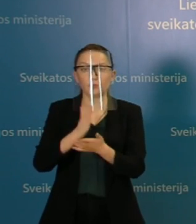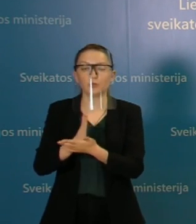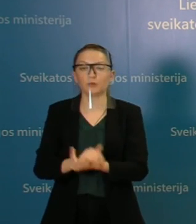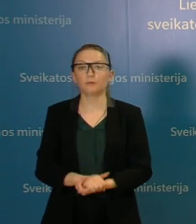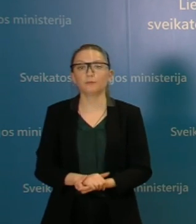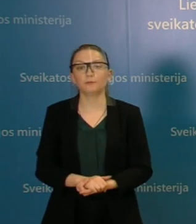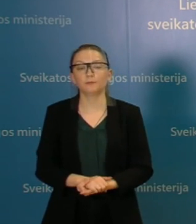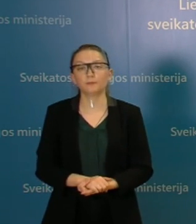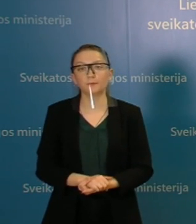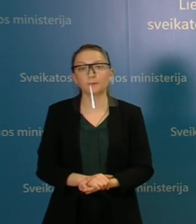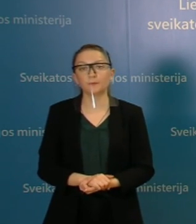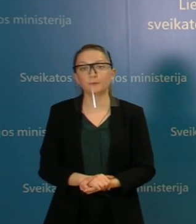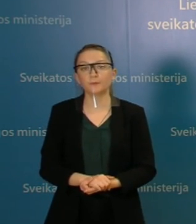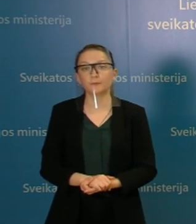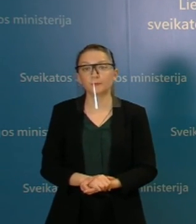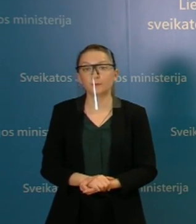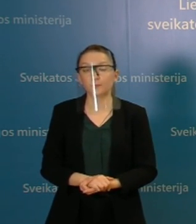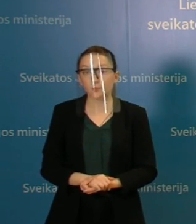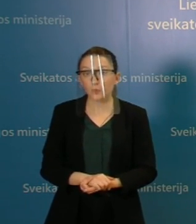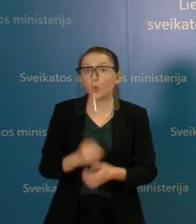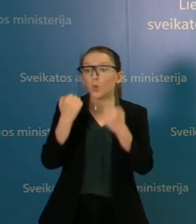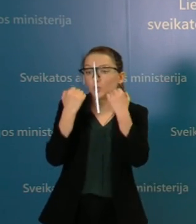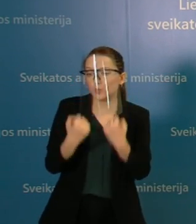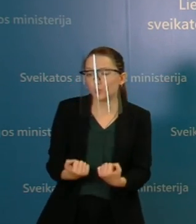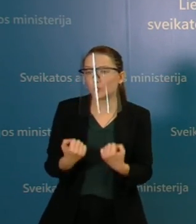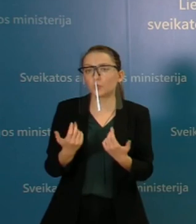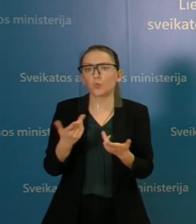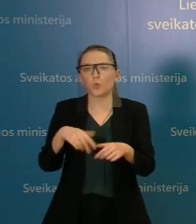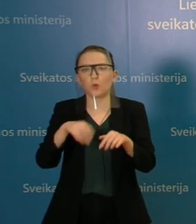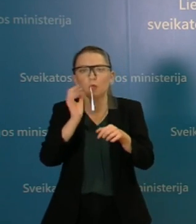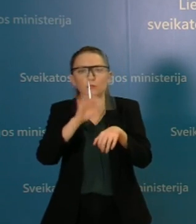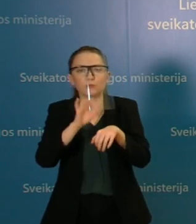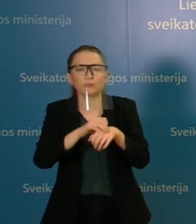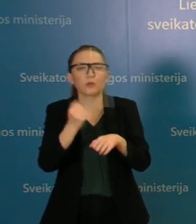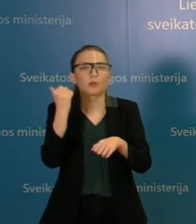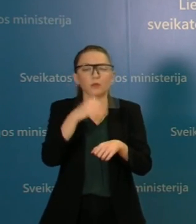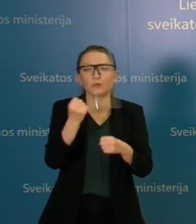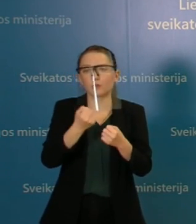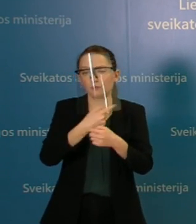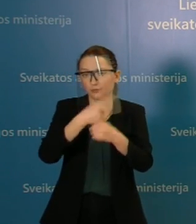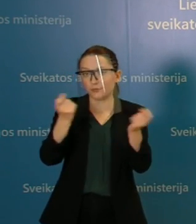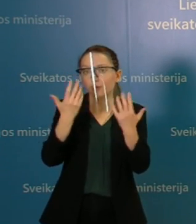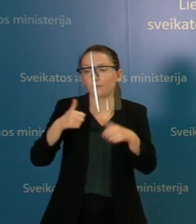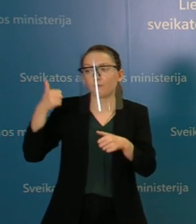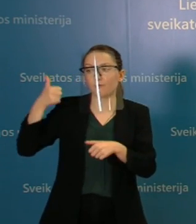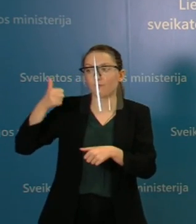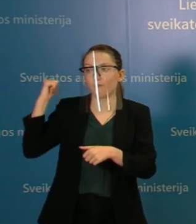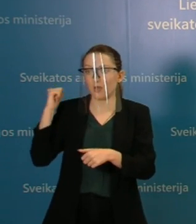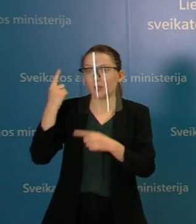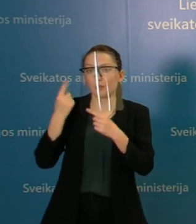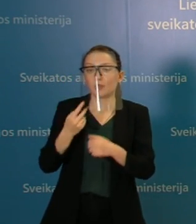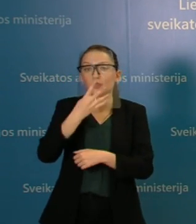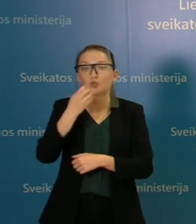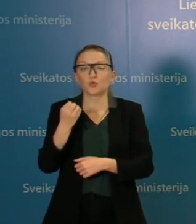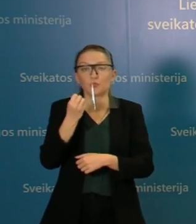teigiamas jo atsakymas. O sunkių, vėlgi, tas lygonių kiekvieną dieną yra skelbiamas, tai vakar diena yra 415,